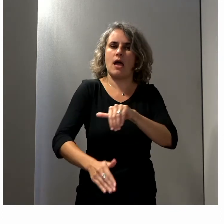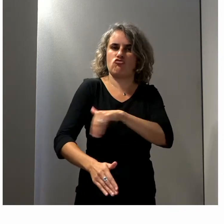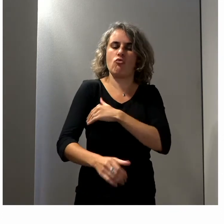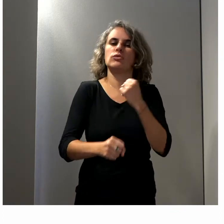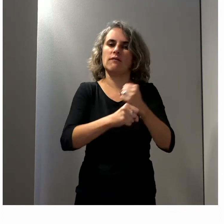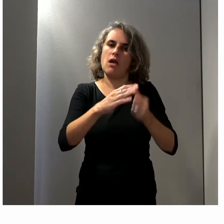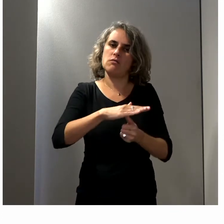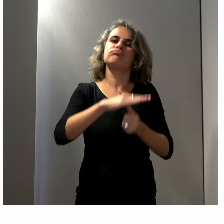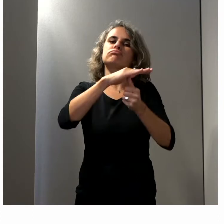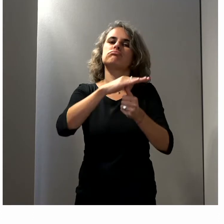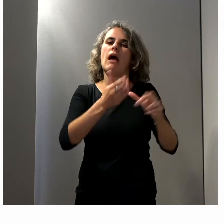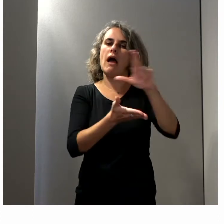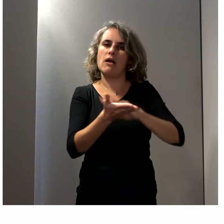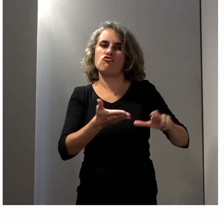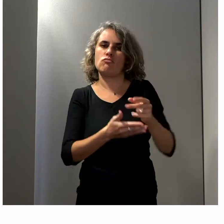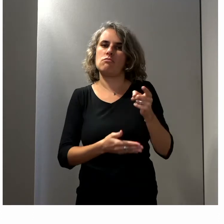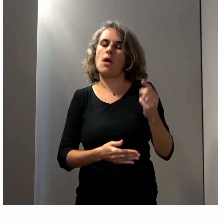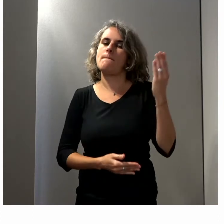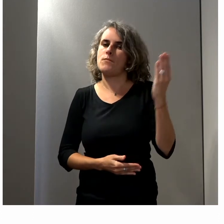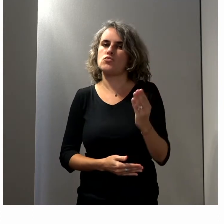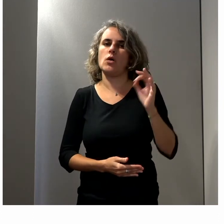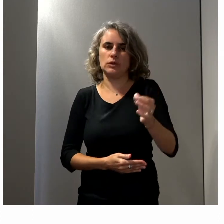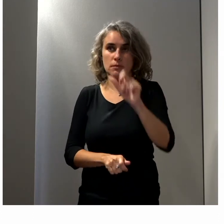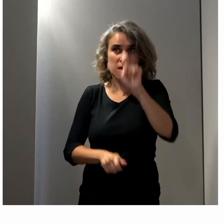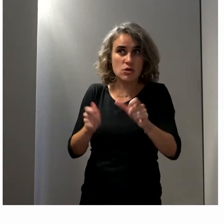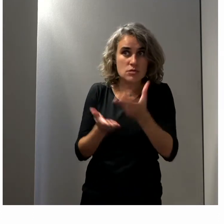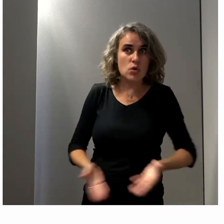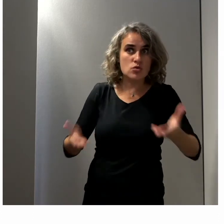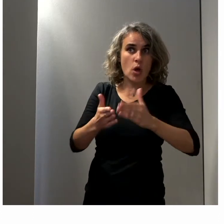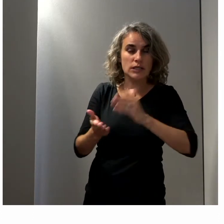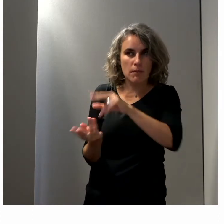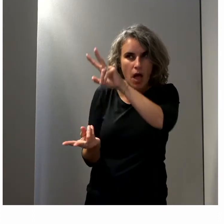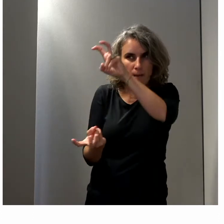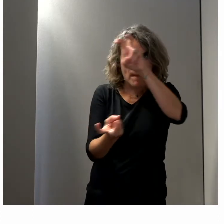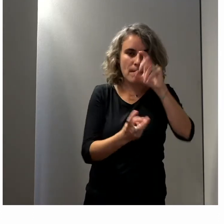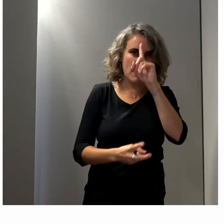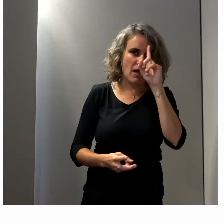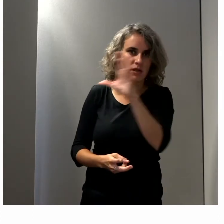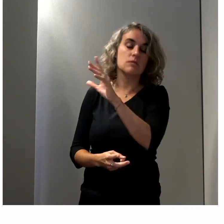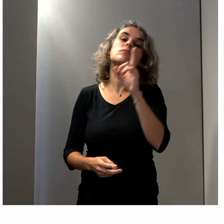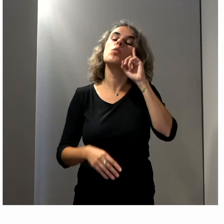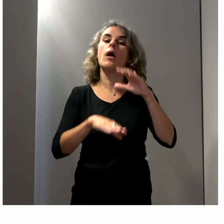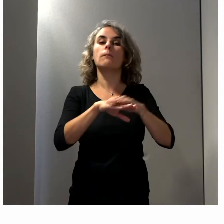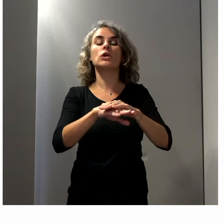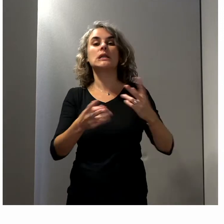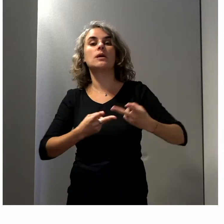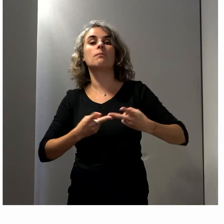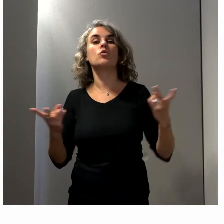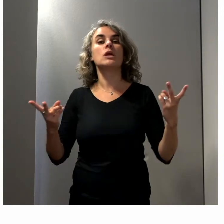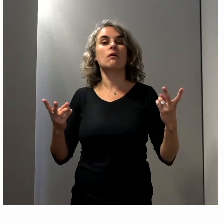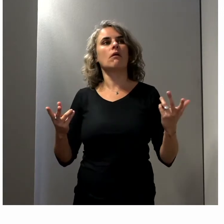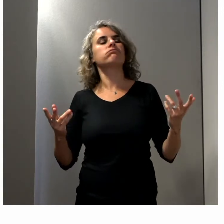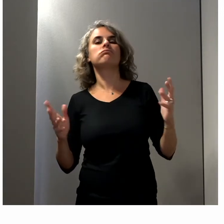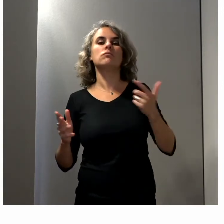siège d'une région, ont besoin de l'expertise des personnes en situation de handicap. On ne conduit pas des politiques publiques uniquement avec des